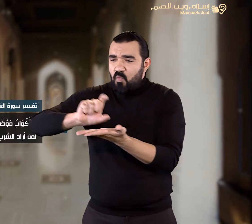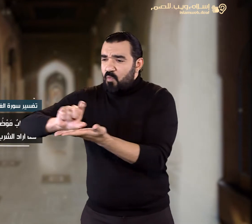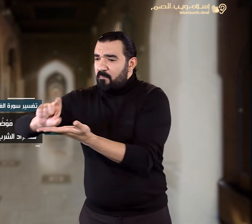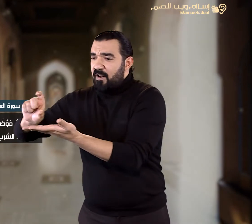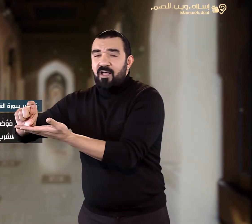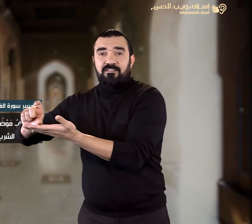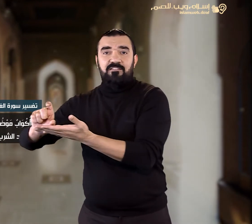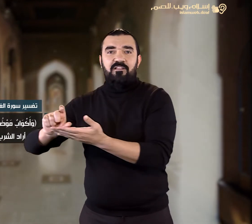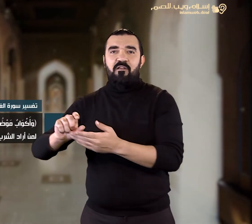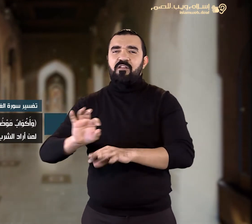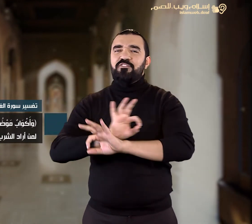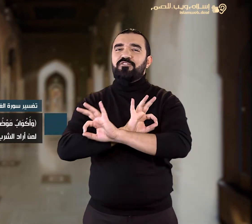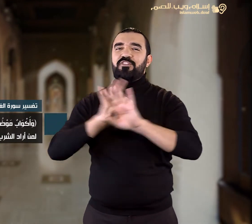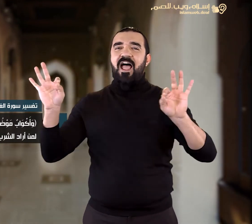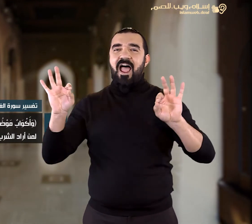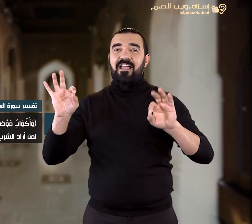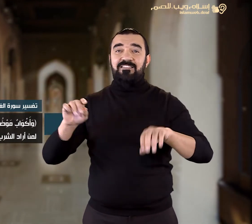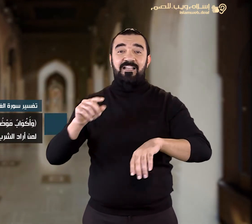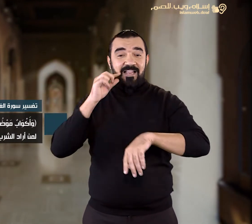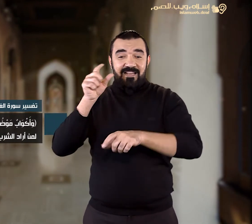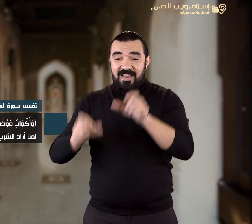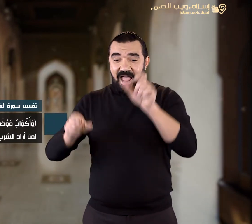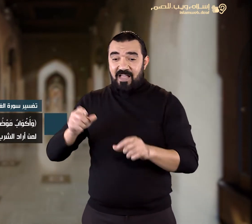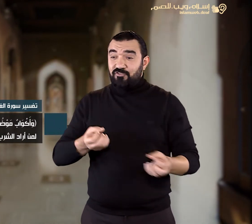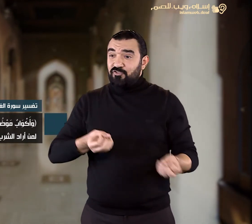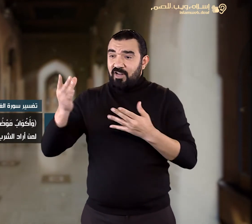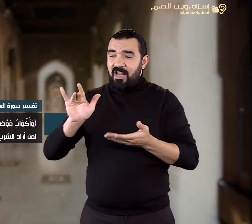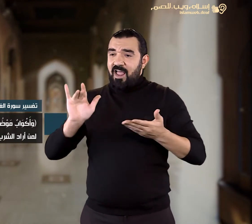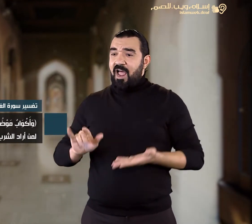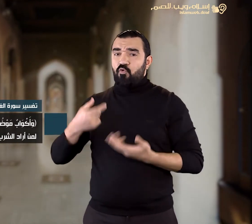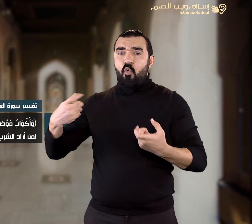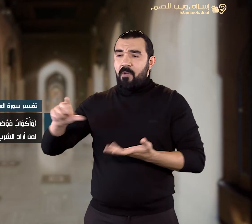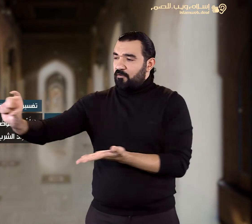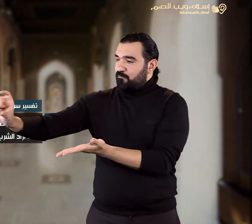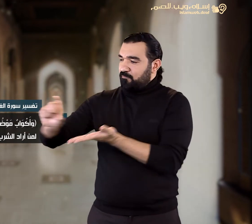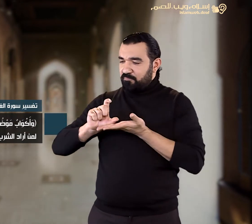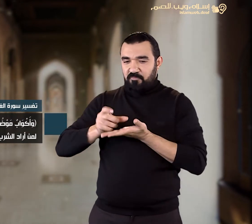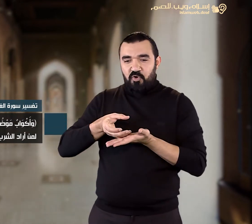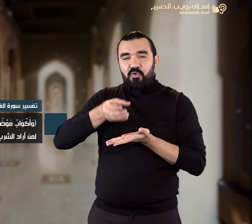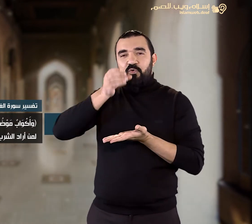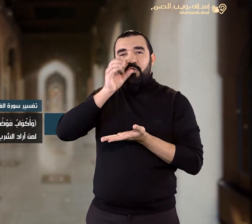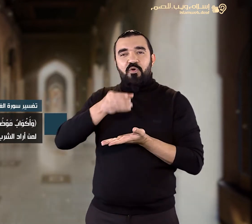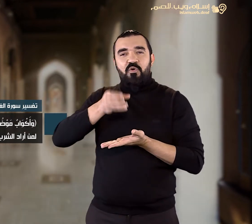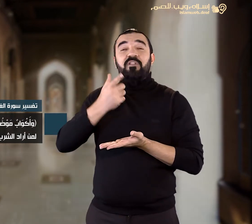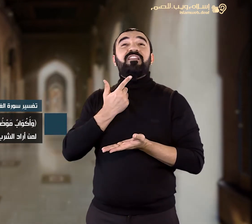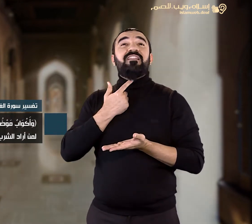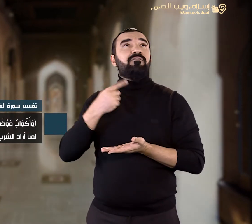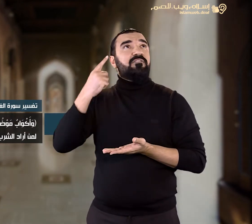موضوعة أي بين أيدي أهل الجنة تلك الأكواب مهيئة لمن أراد الشرب